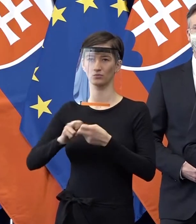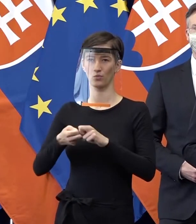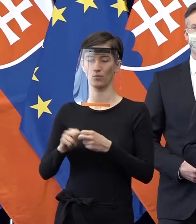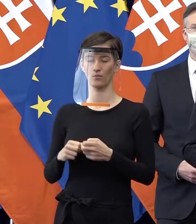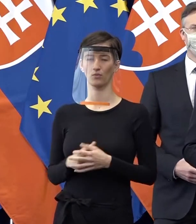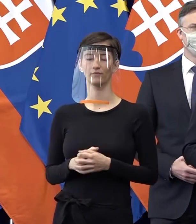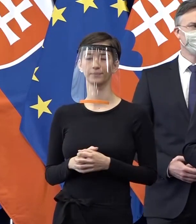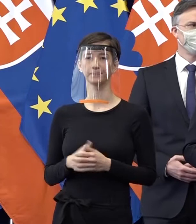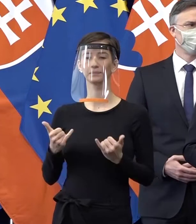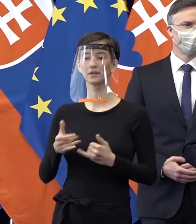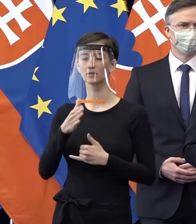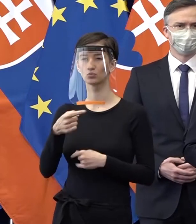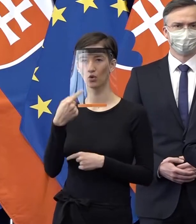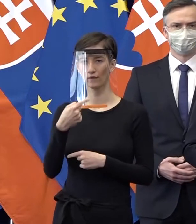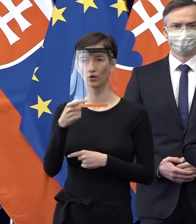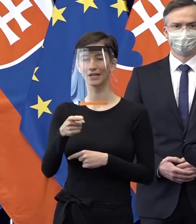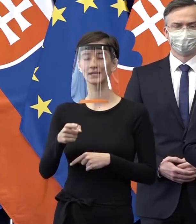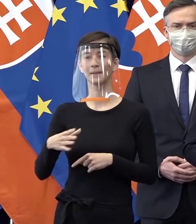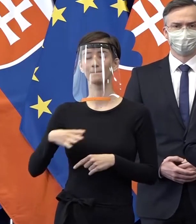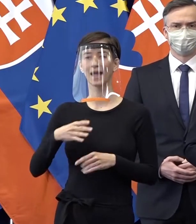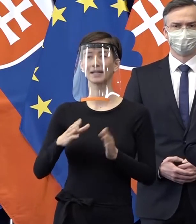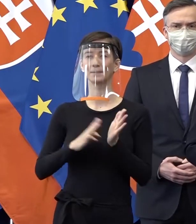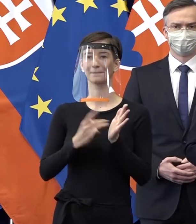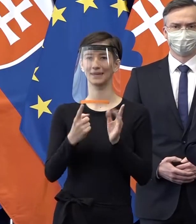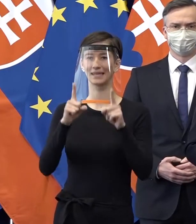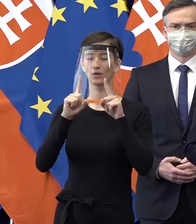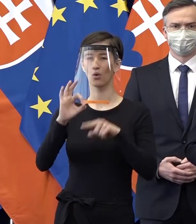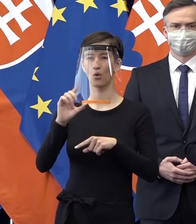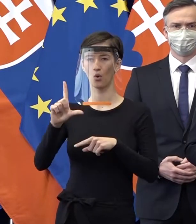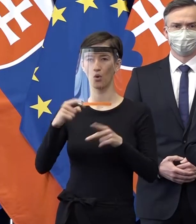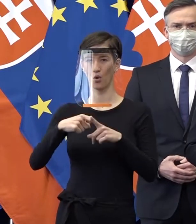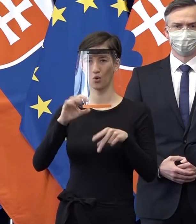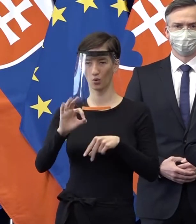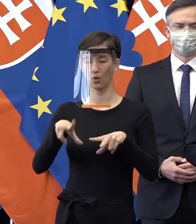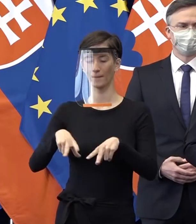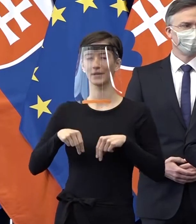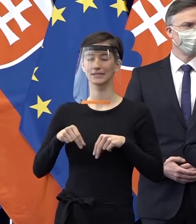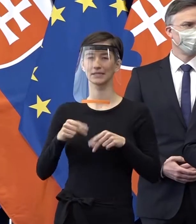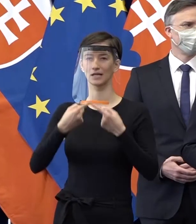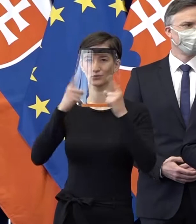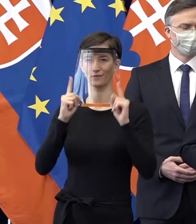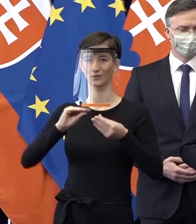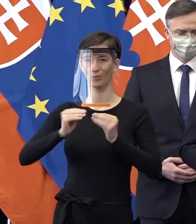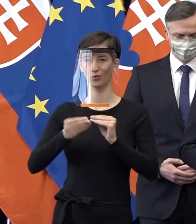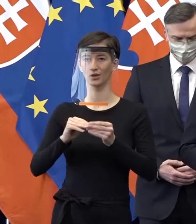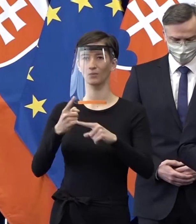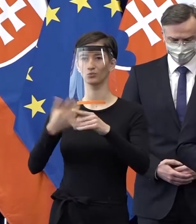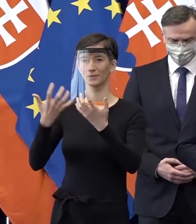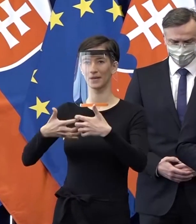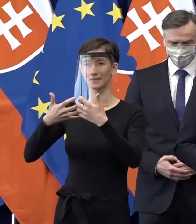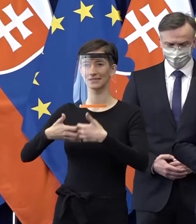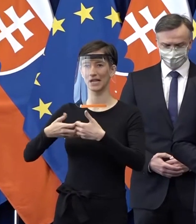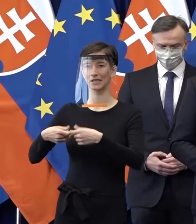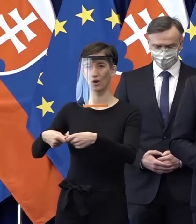aby som odozdal slovo pánovi Mihelkovi, ktorý je predseda Slovanskej obchodnej a priemyselnej komóvy. Ďakujem, pán premiér.